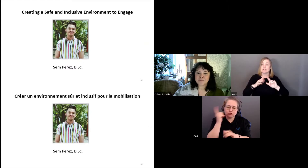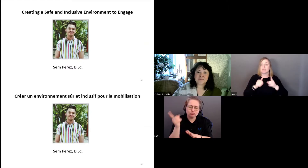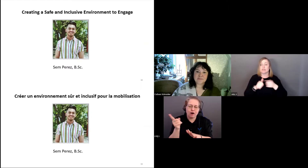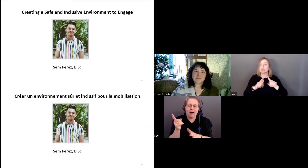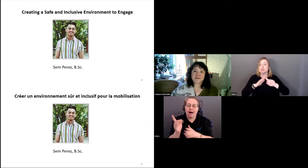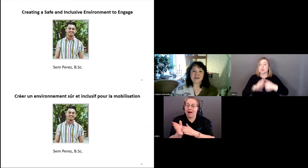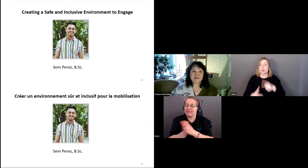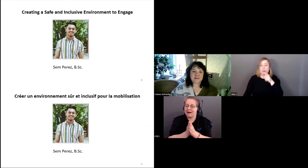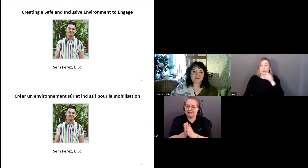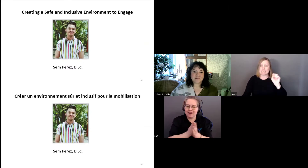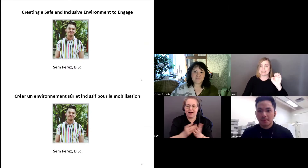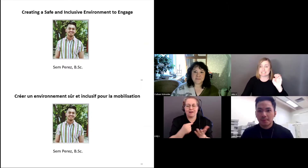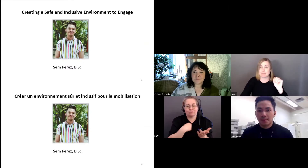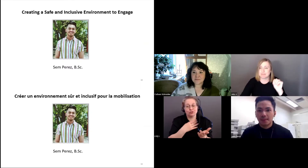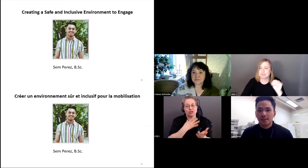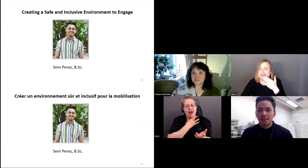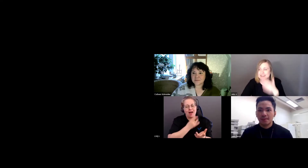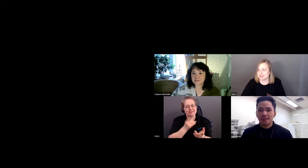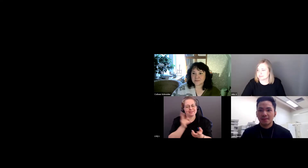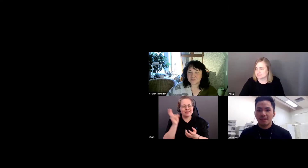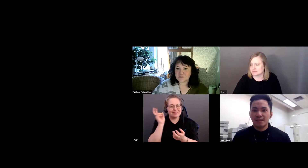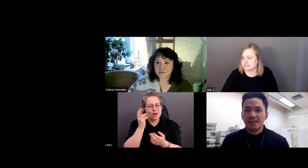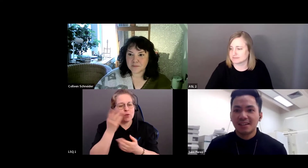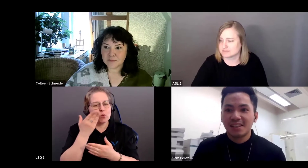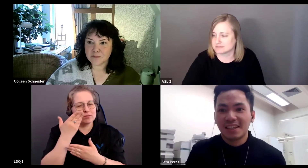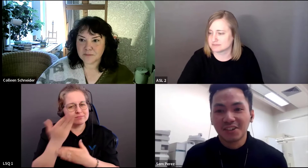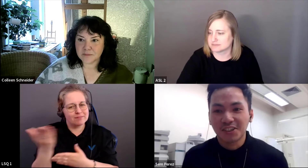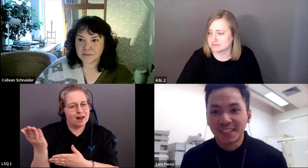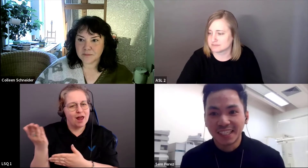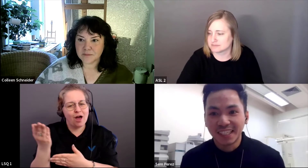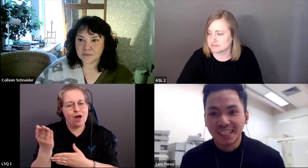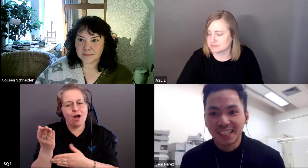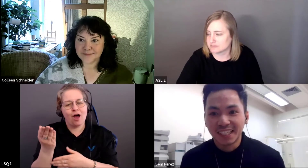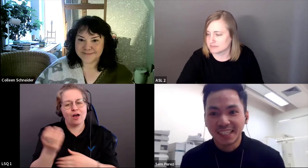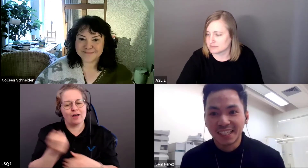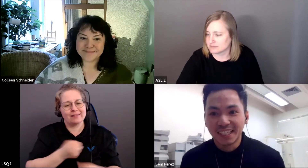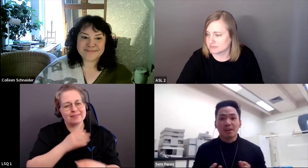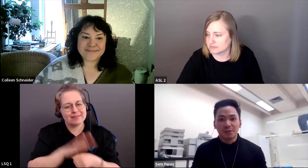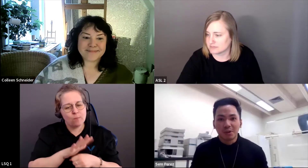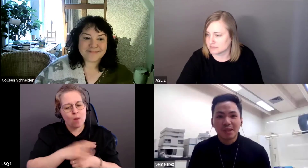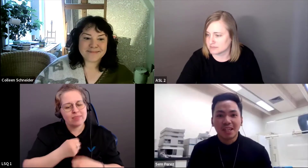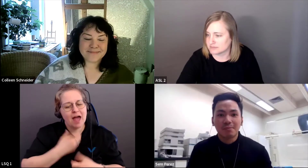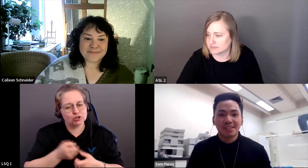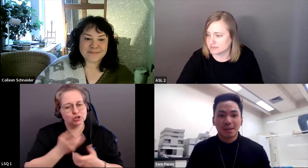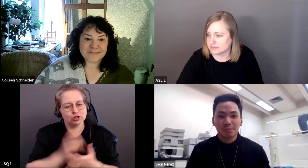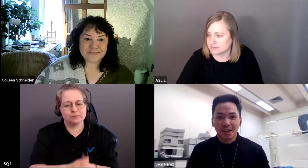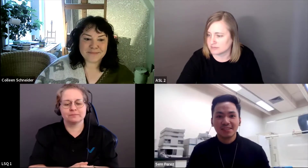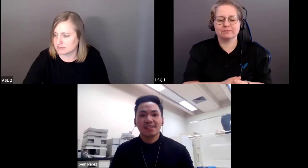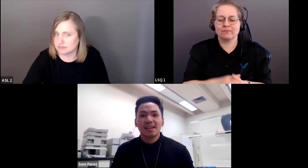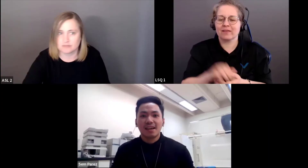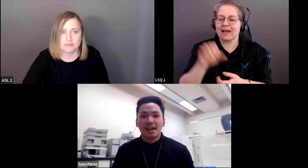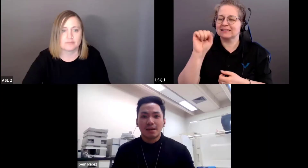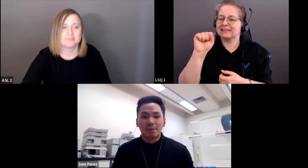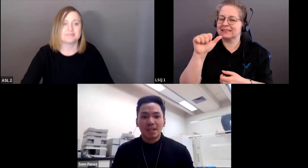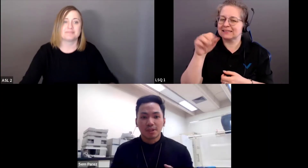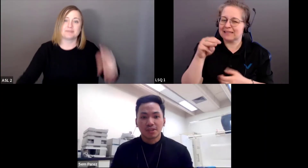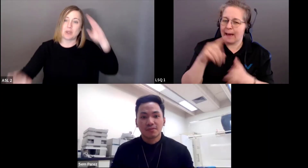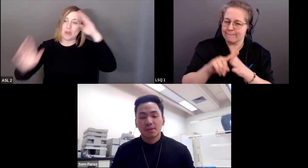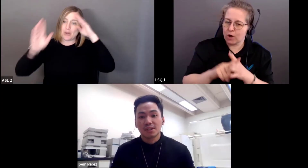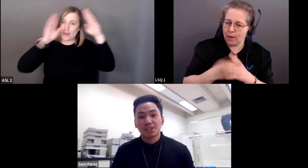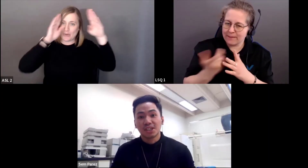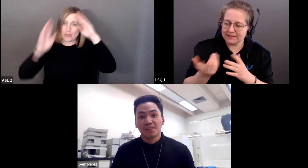hâte d'écouter leurs témoignages. Nous allons commencer par Sam. Bonjour, Colline. Merci.